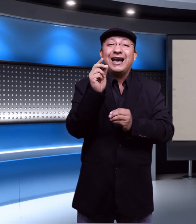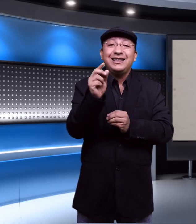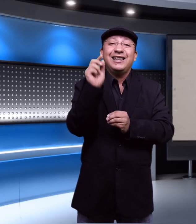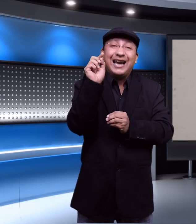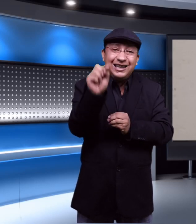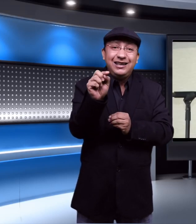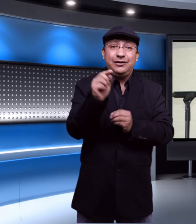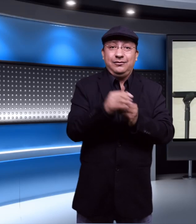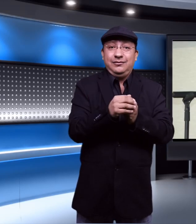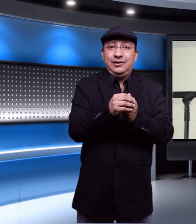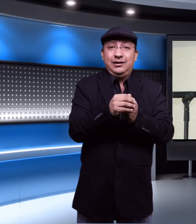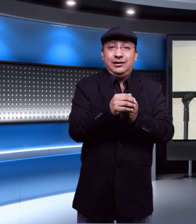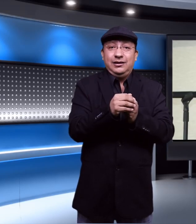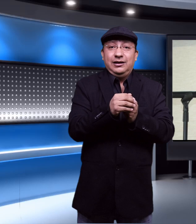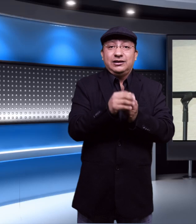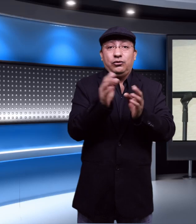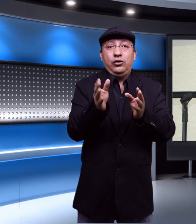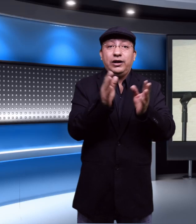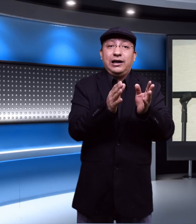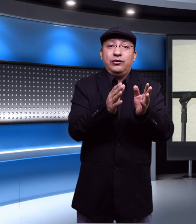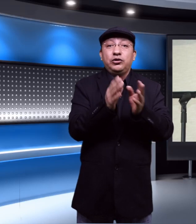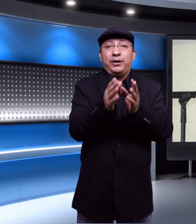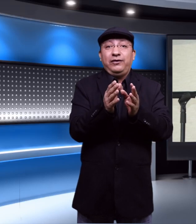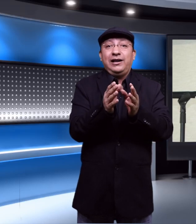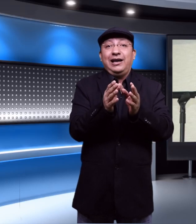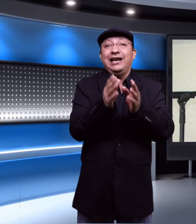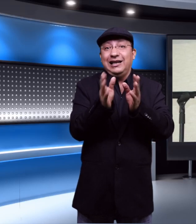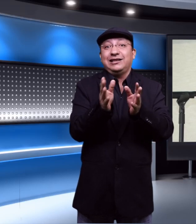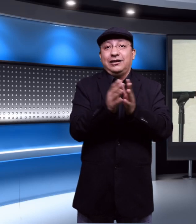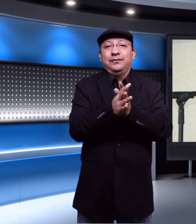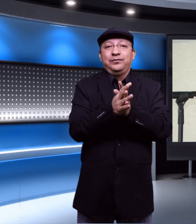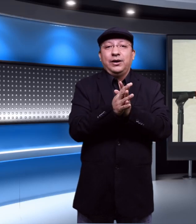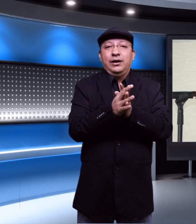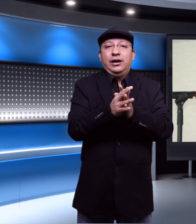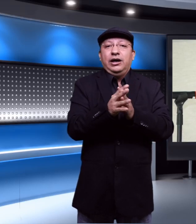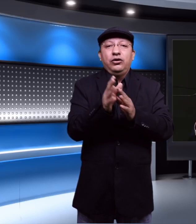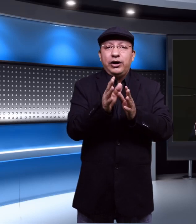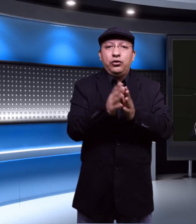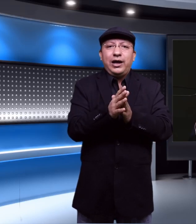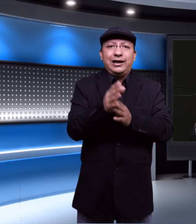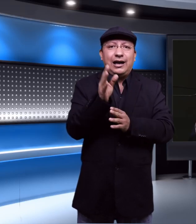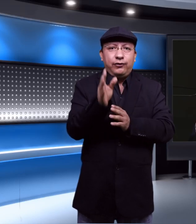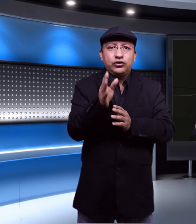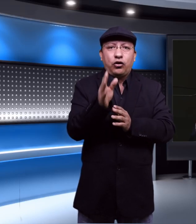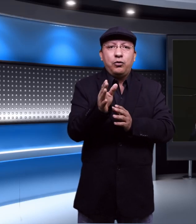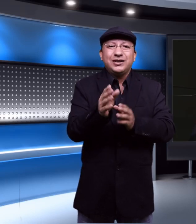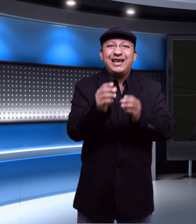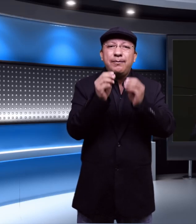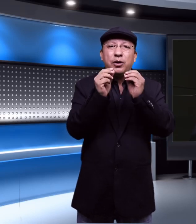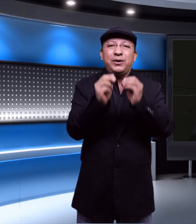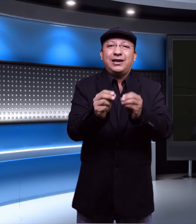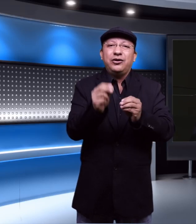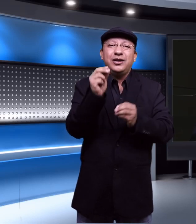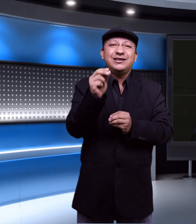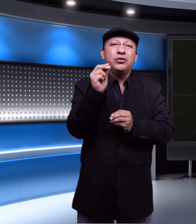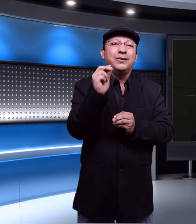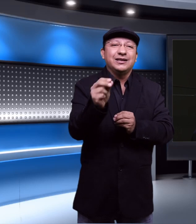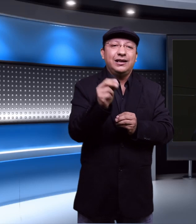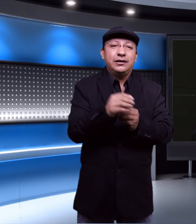cátedra ahí según lo declaró en su perfil en el SAT y no hay duda de que Alfonso Romo sea el propietario de esta universidad